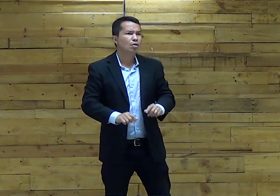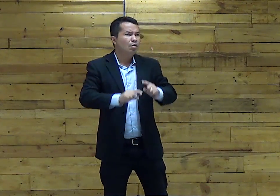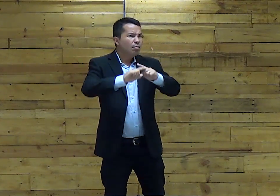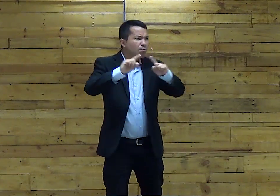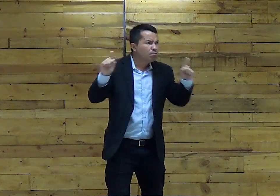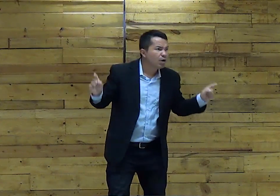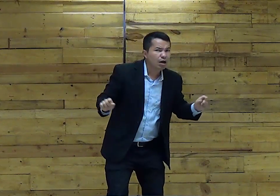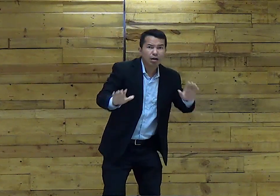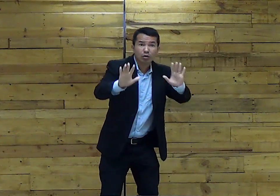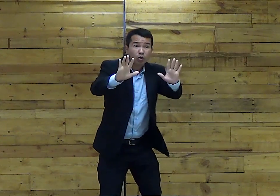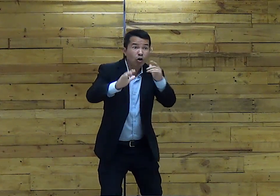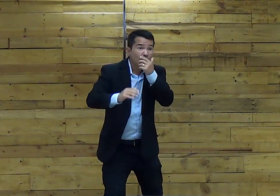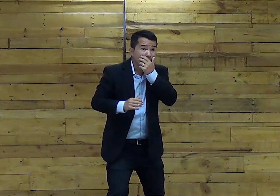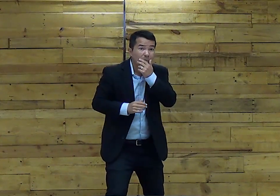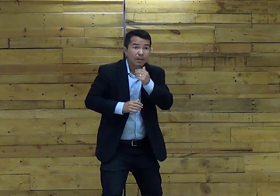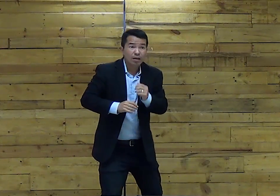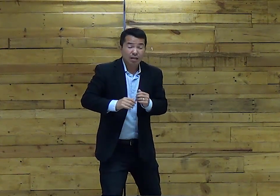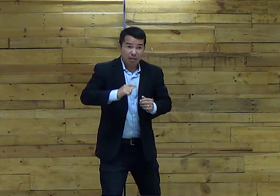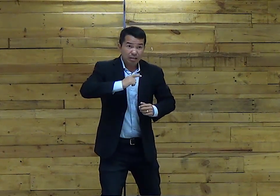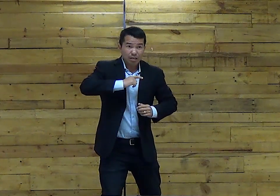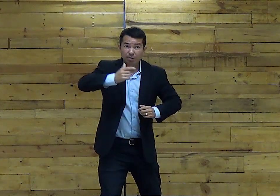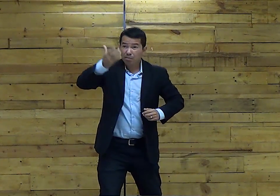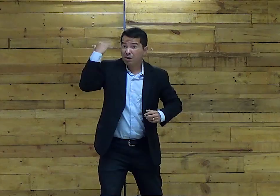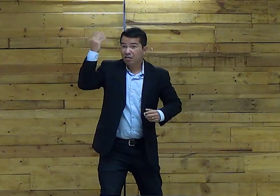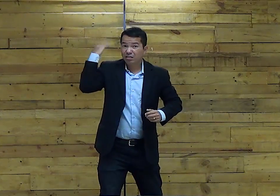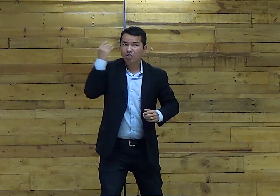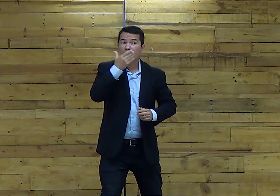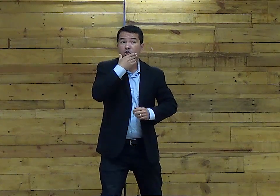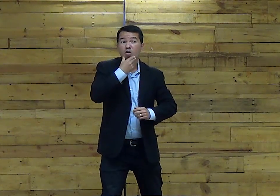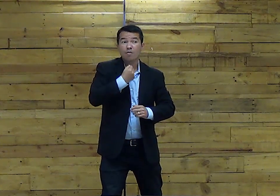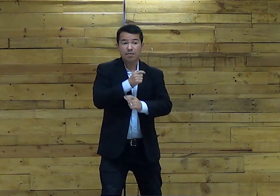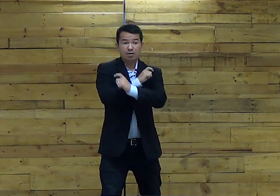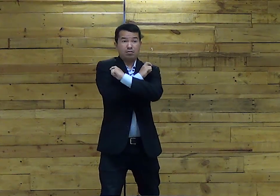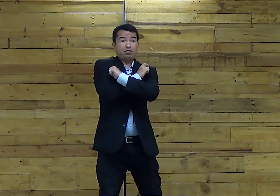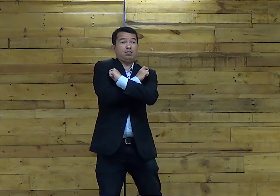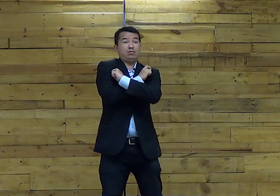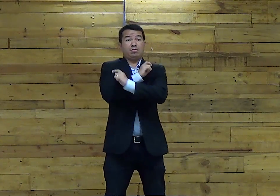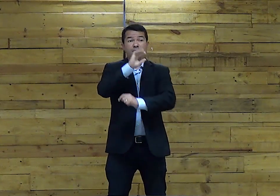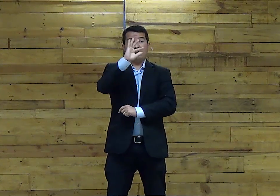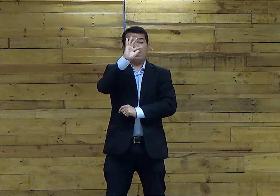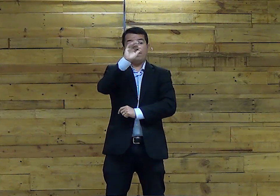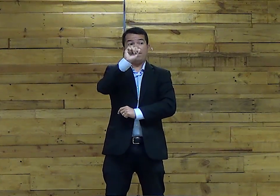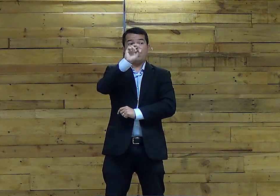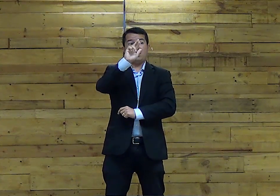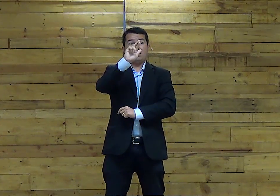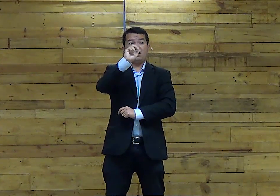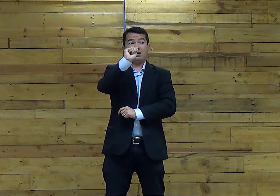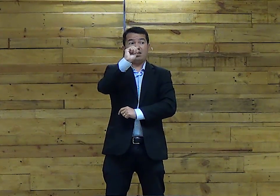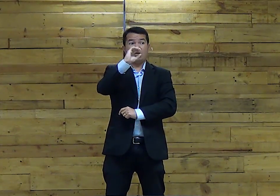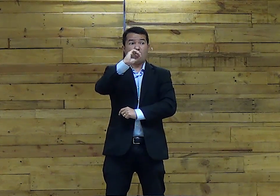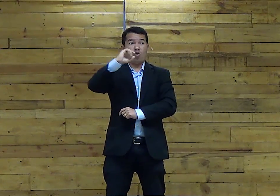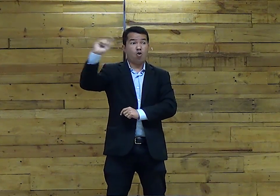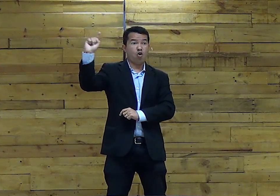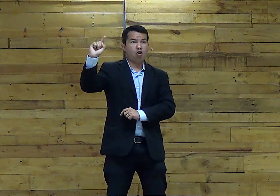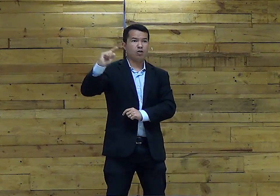Deus o escolheu Então No passado O faraó